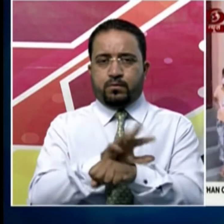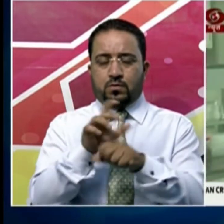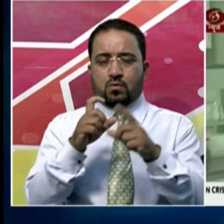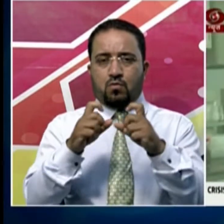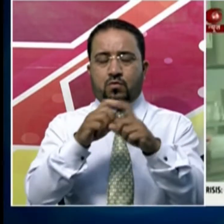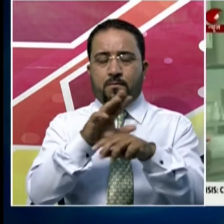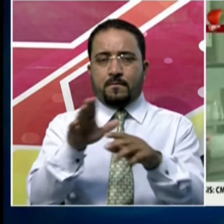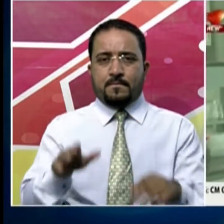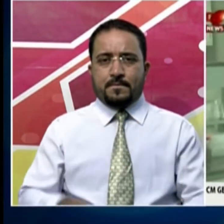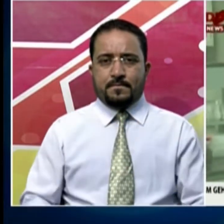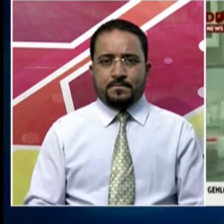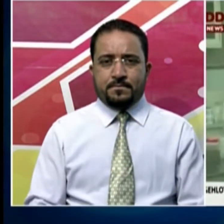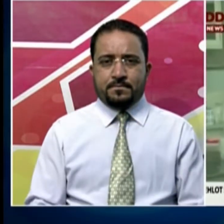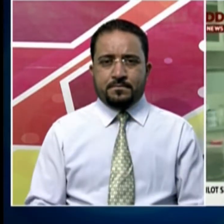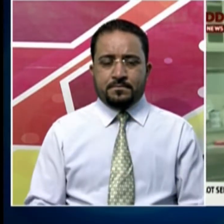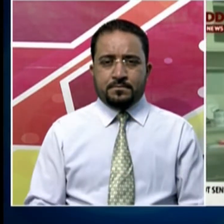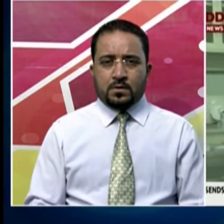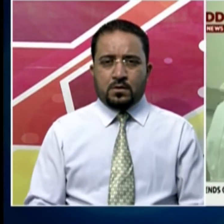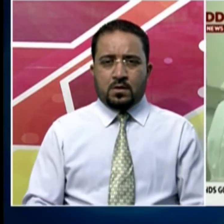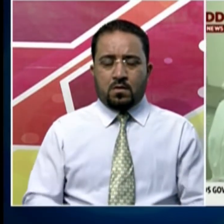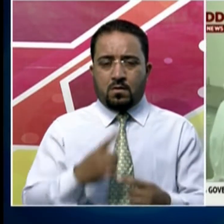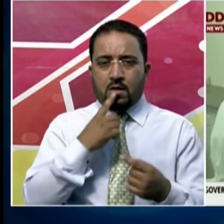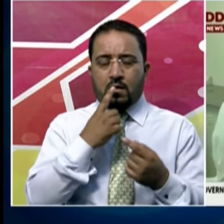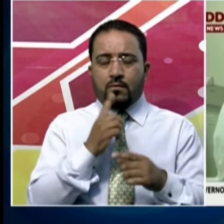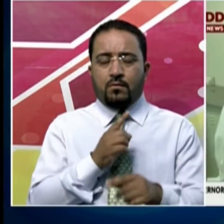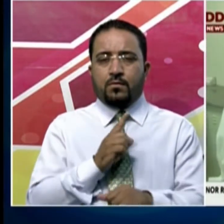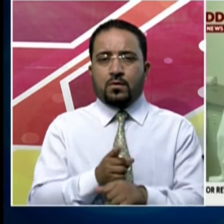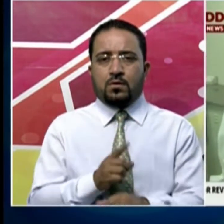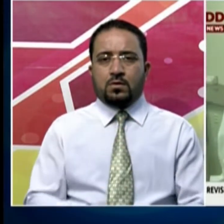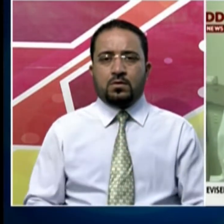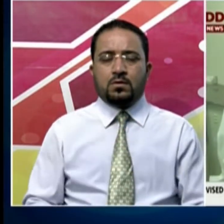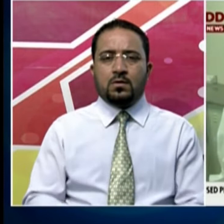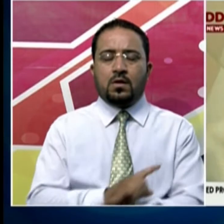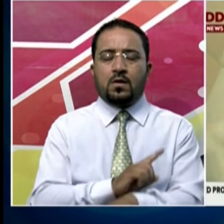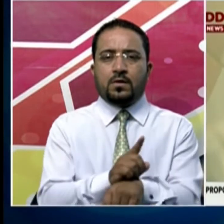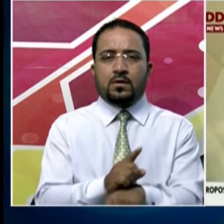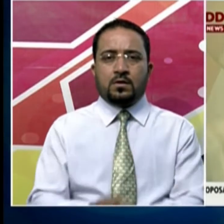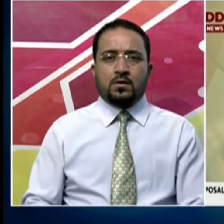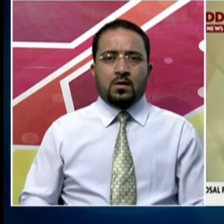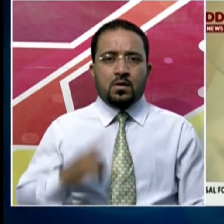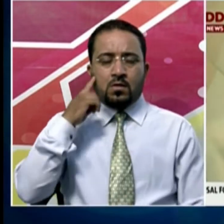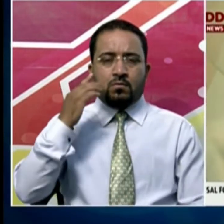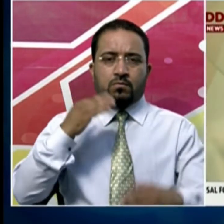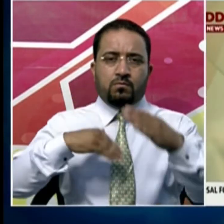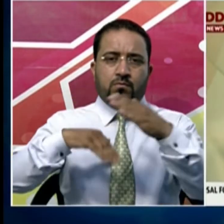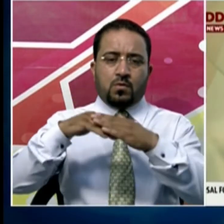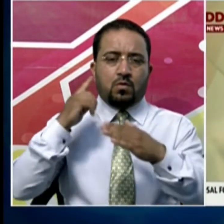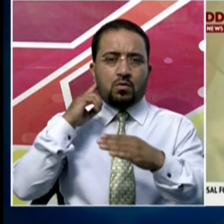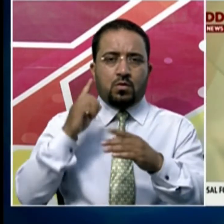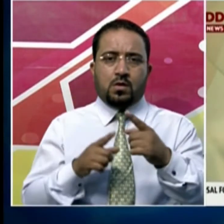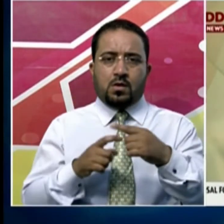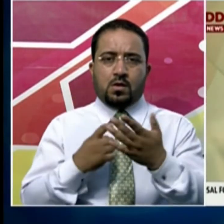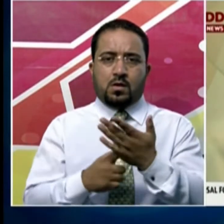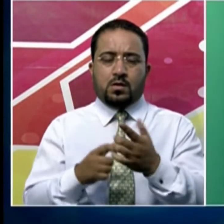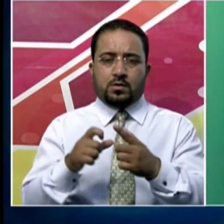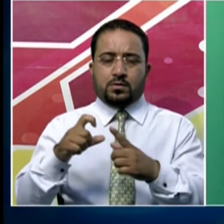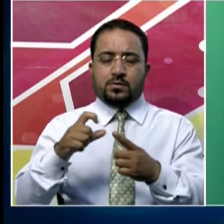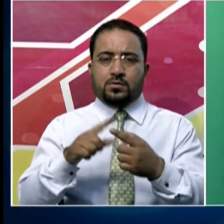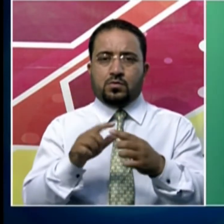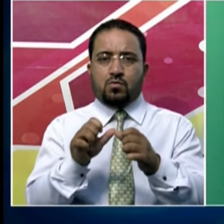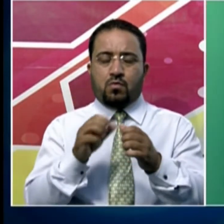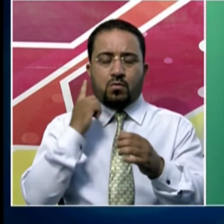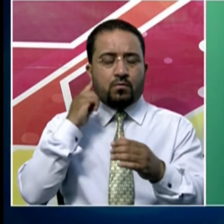بعد سے ایک ہی دن میں شفایاب ہونے والوں کی یہ سب سے زیادہ تعداد ہے